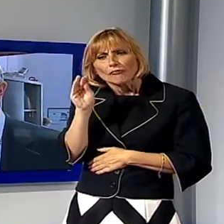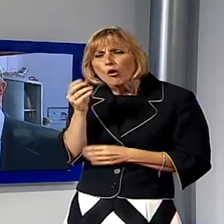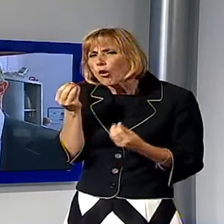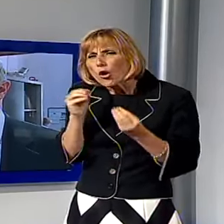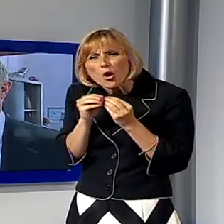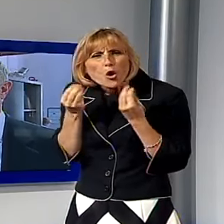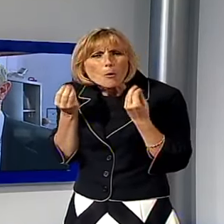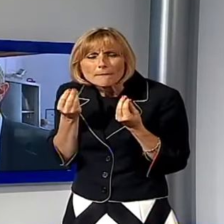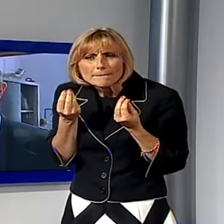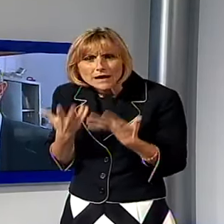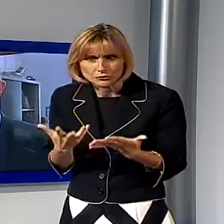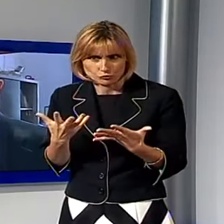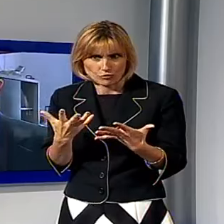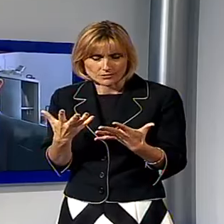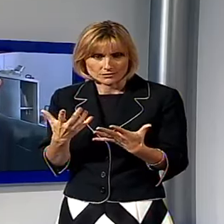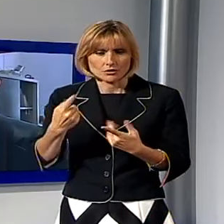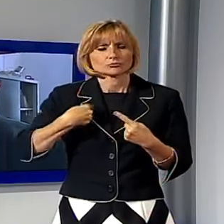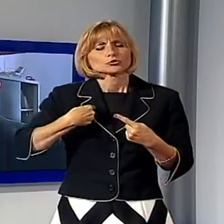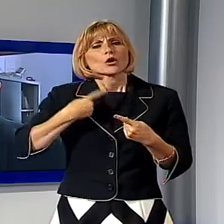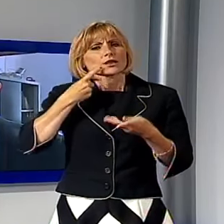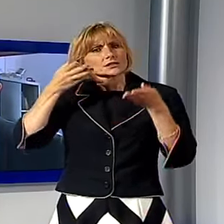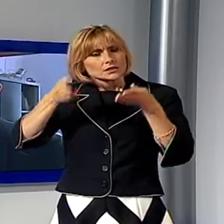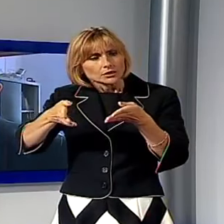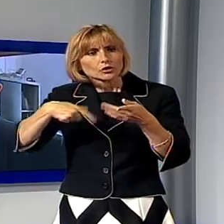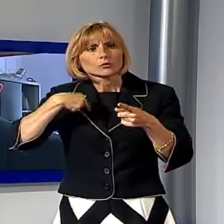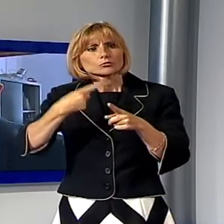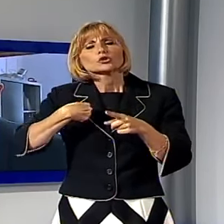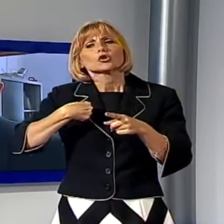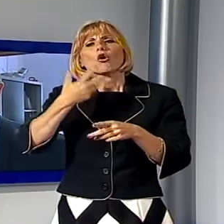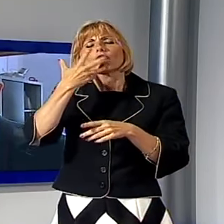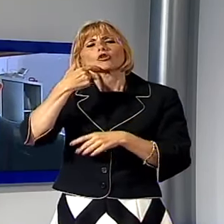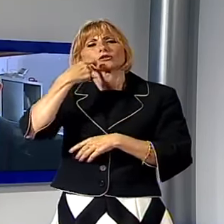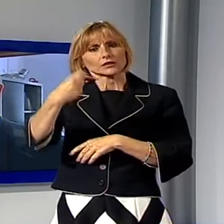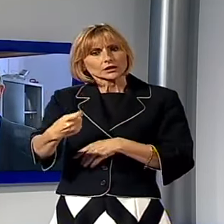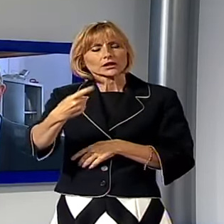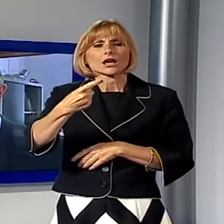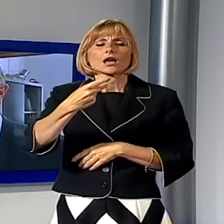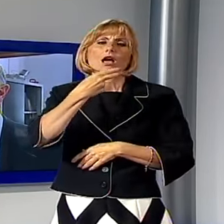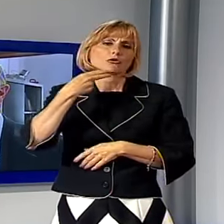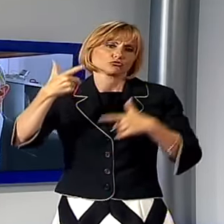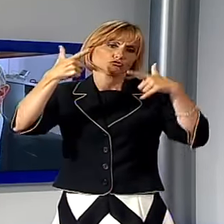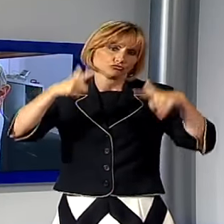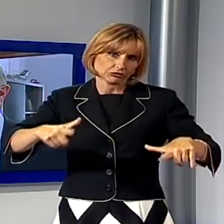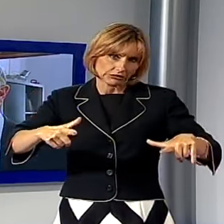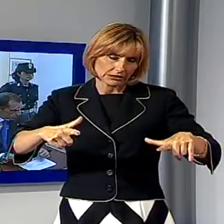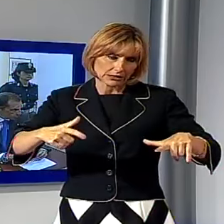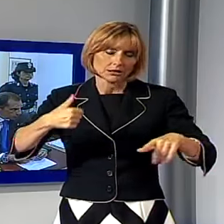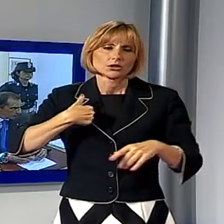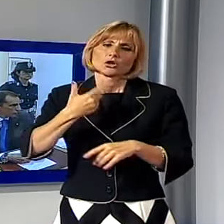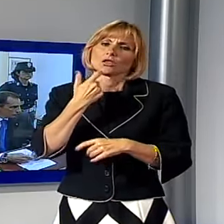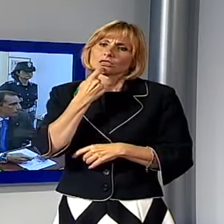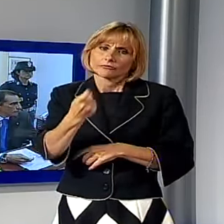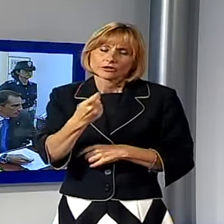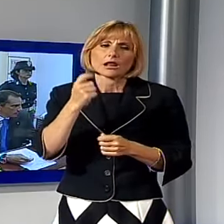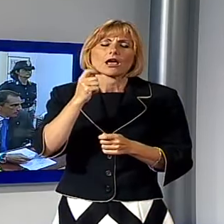del settore. Devo alla luce di questo dire anche che a nome di tutta la città chiedo scusa al maestro Igor